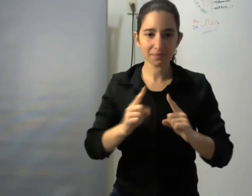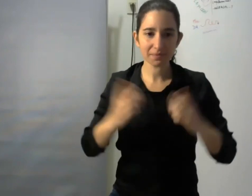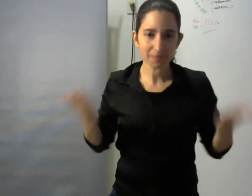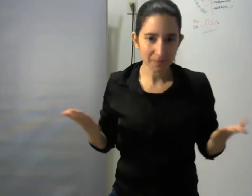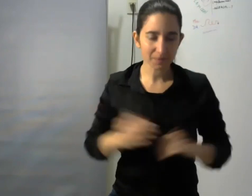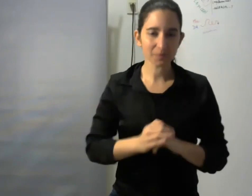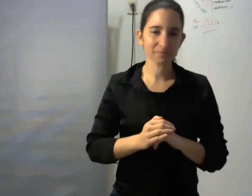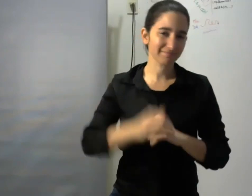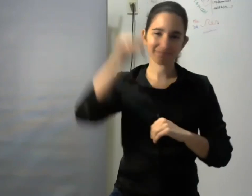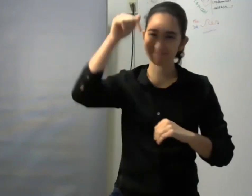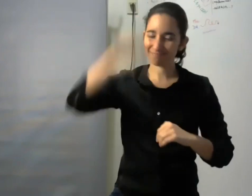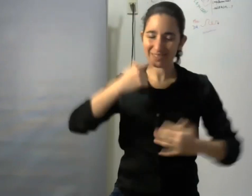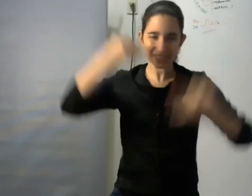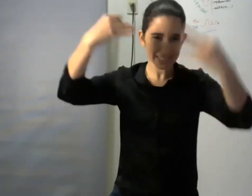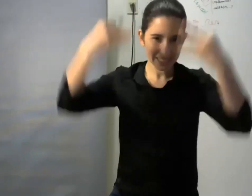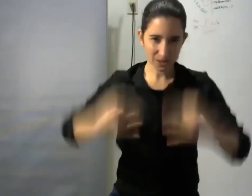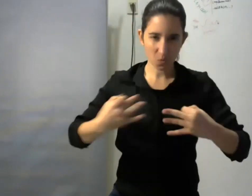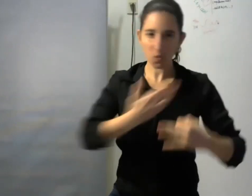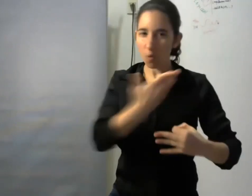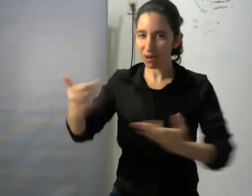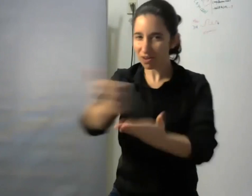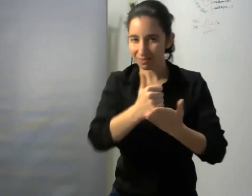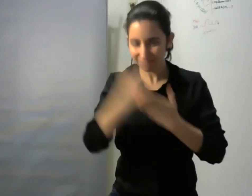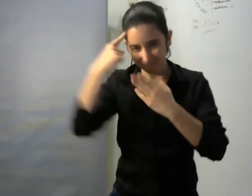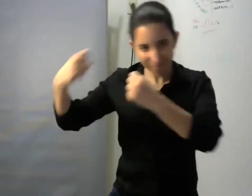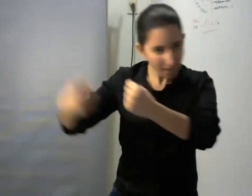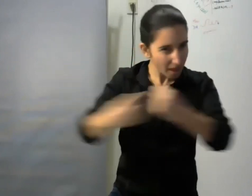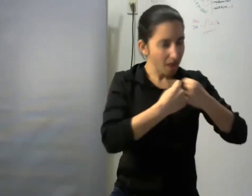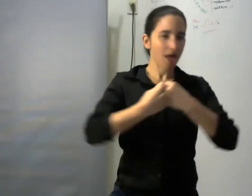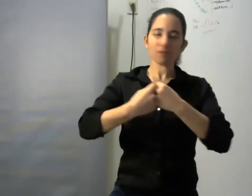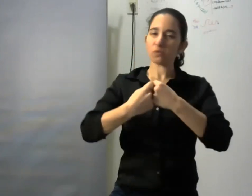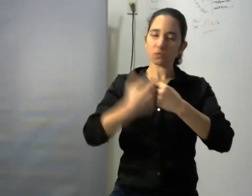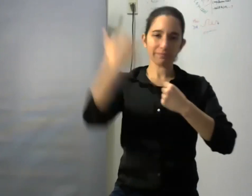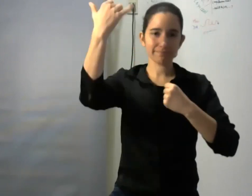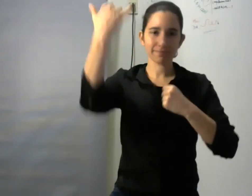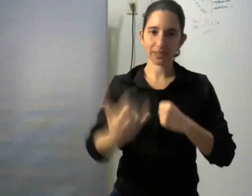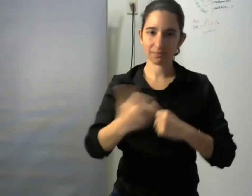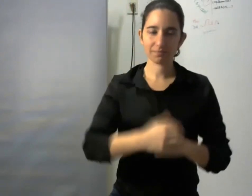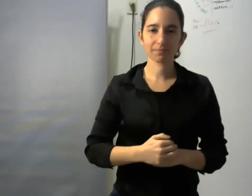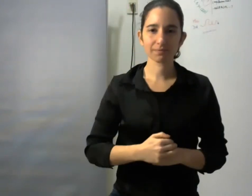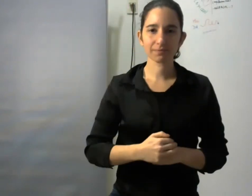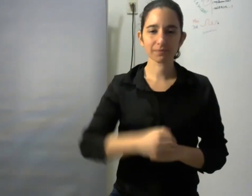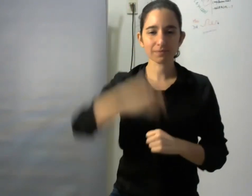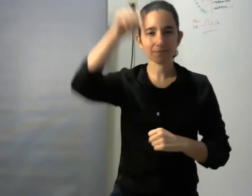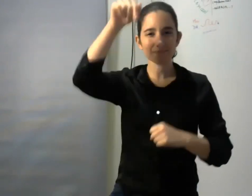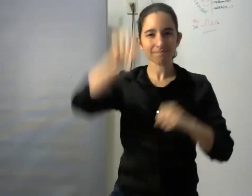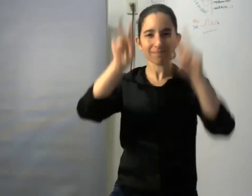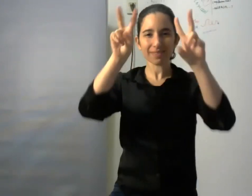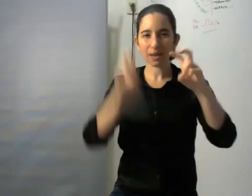seguro que con muchos de los que estamos acá en esta reunión yo venía a hablar fundamentalmente desde el aspecto